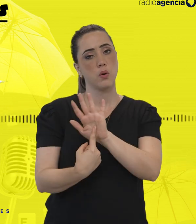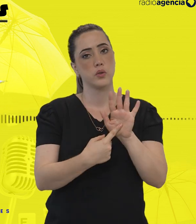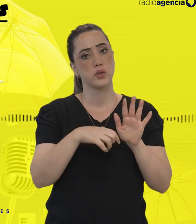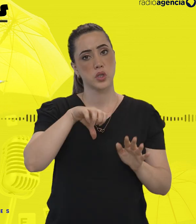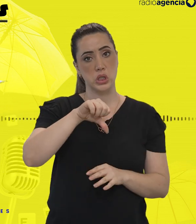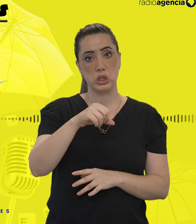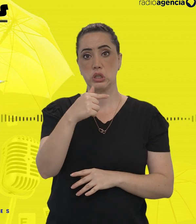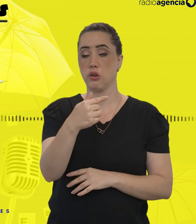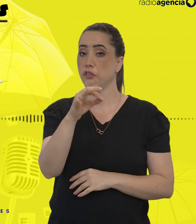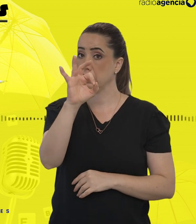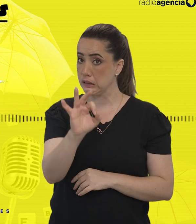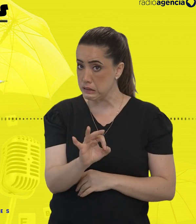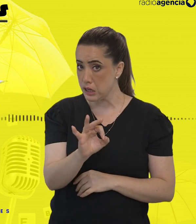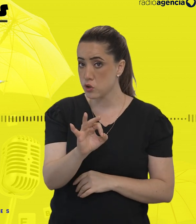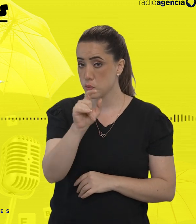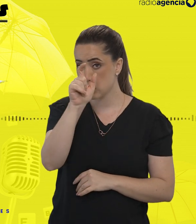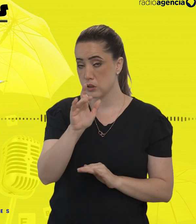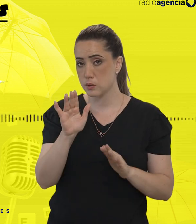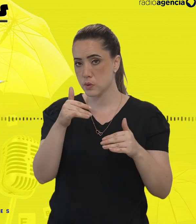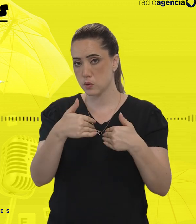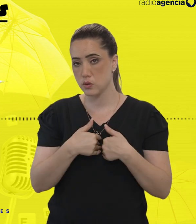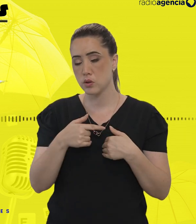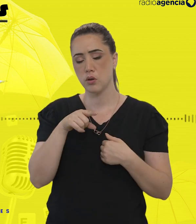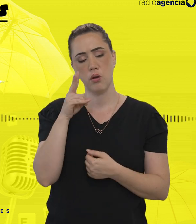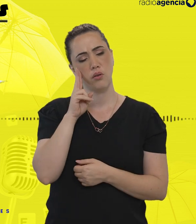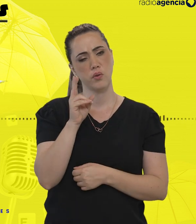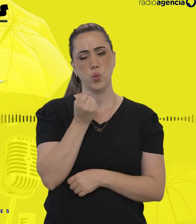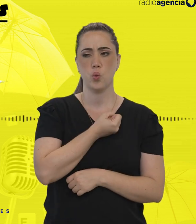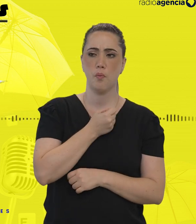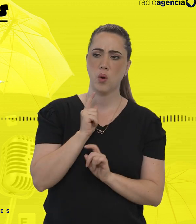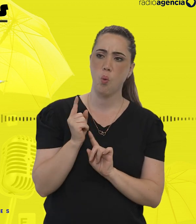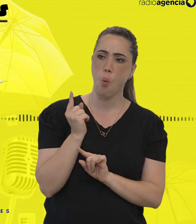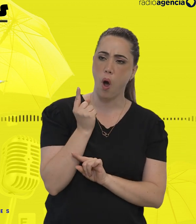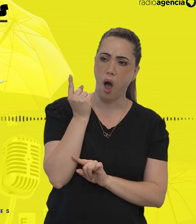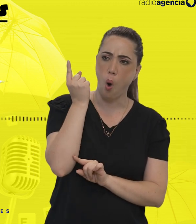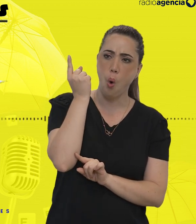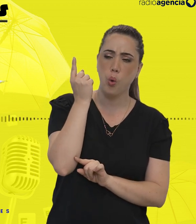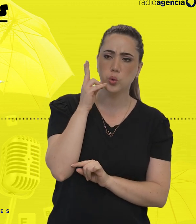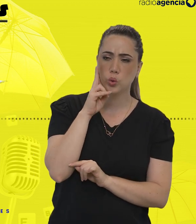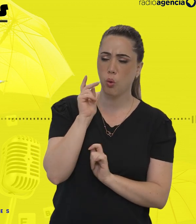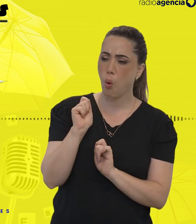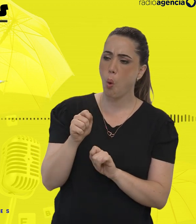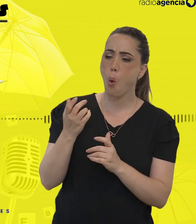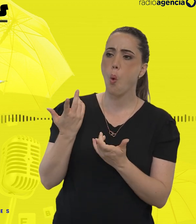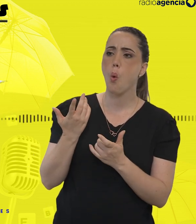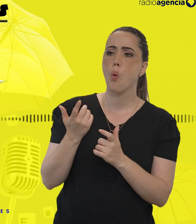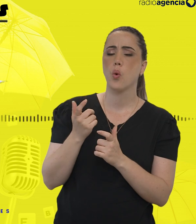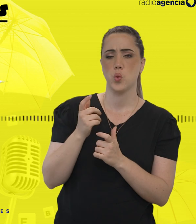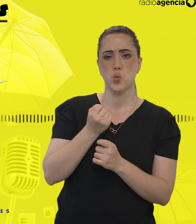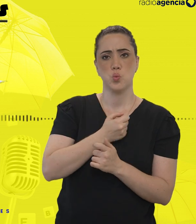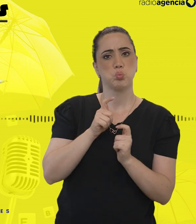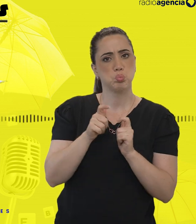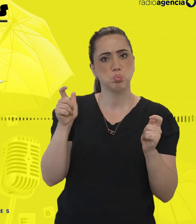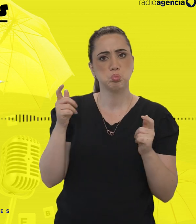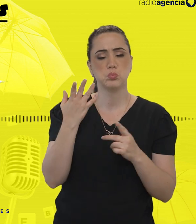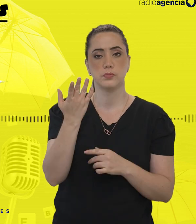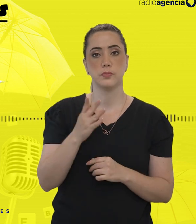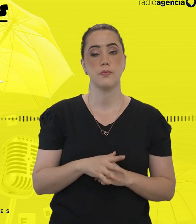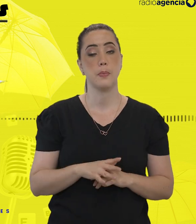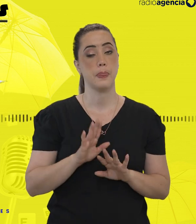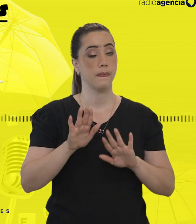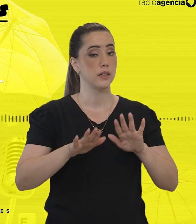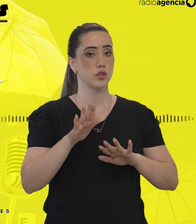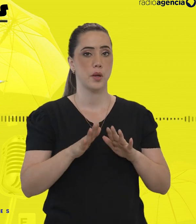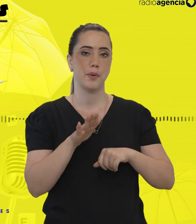97%, então eu achei um número alto demais para ignorar. De repente, o papo tinha virado uma aula, bem mais